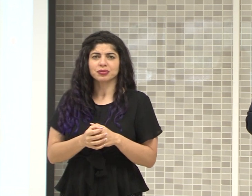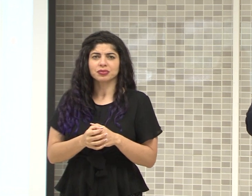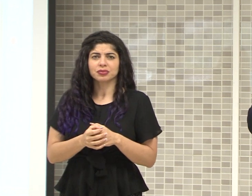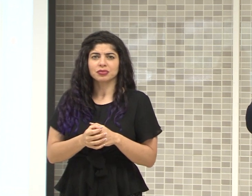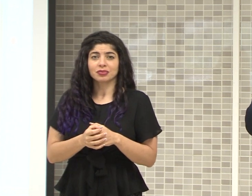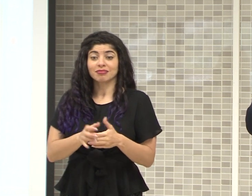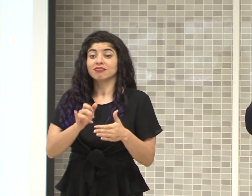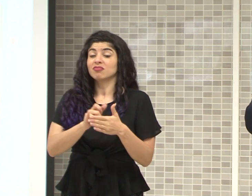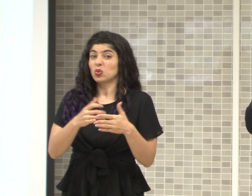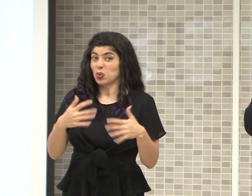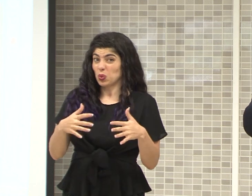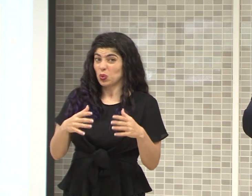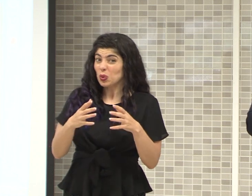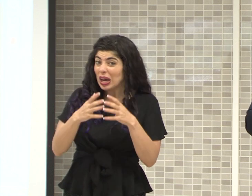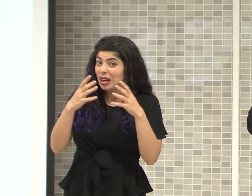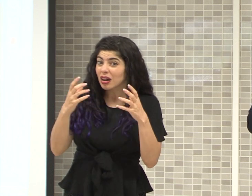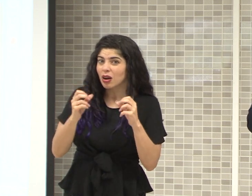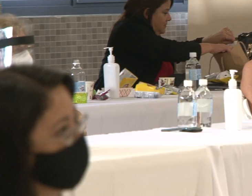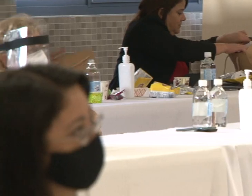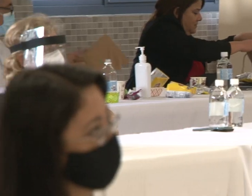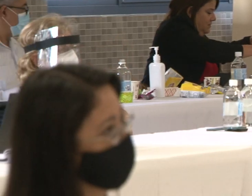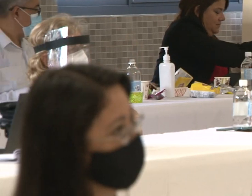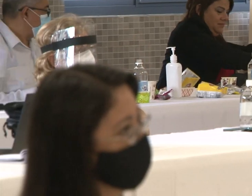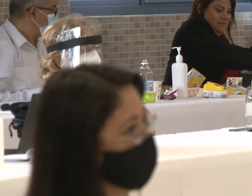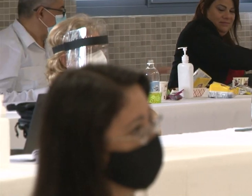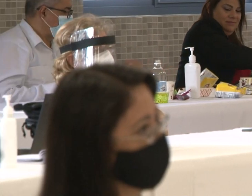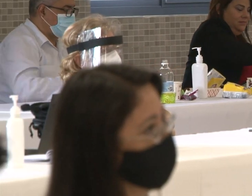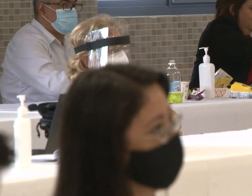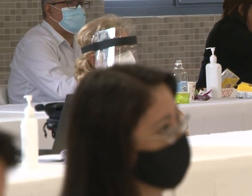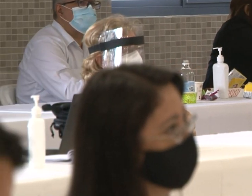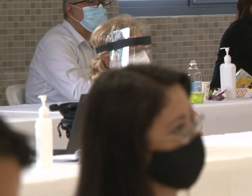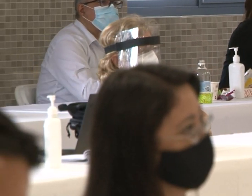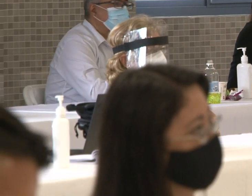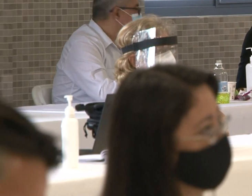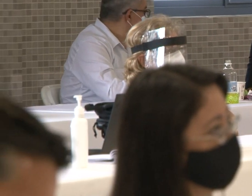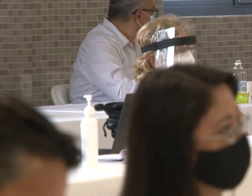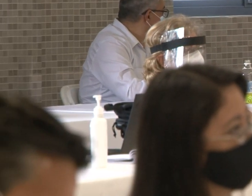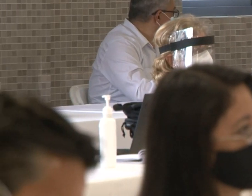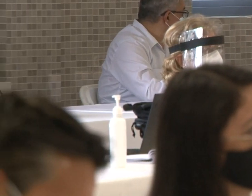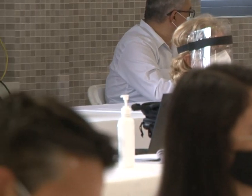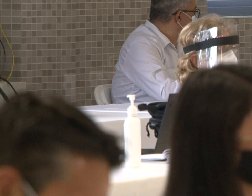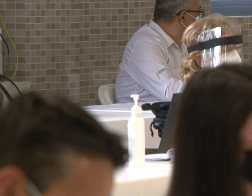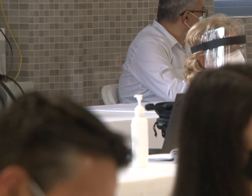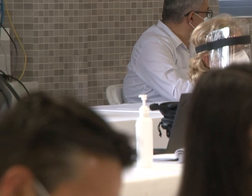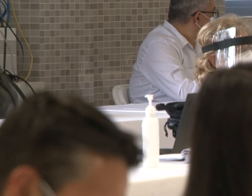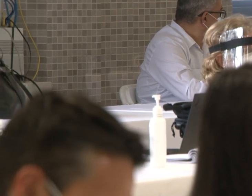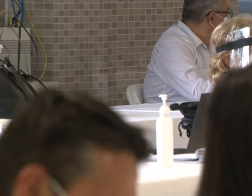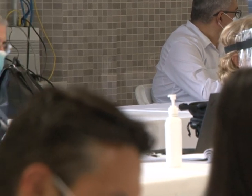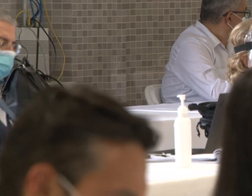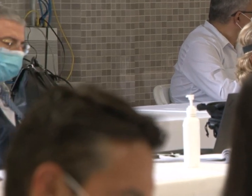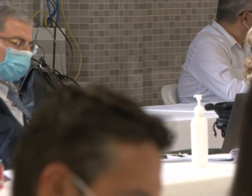Esa es una gran oportunidad que tenemos, todas juntas y juntos. Esa es la oportunidad que,